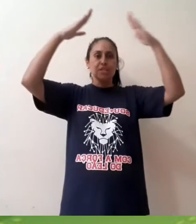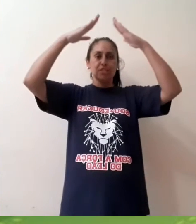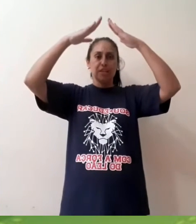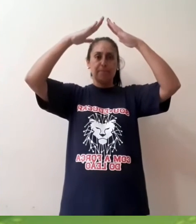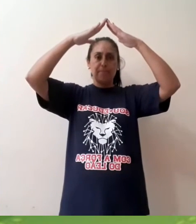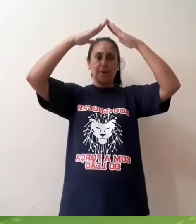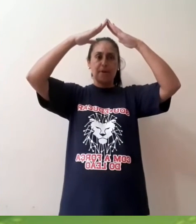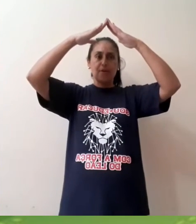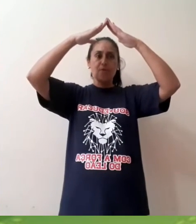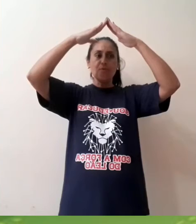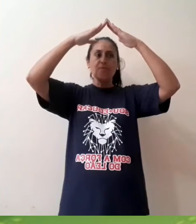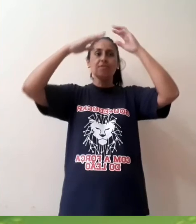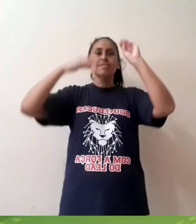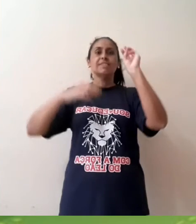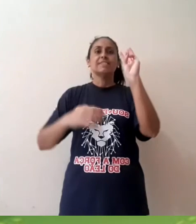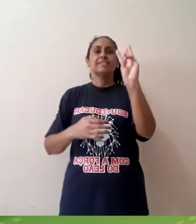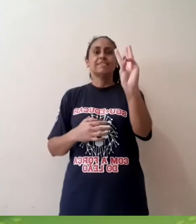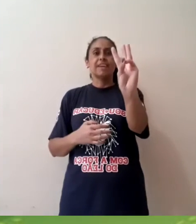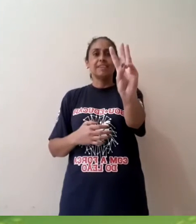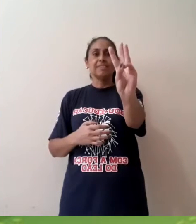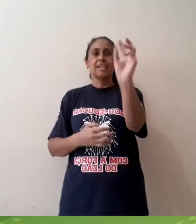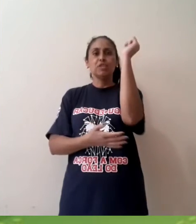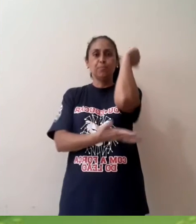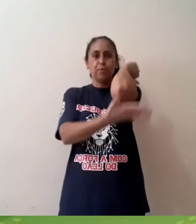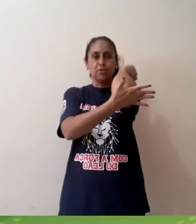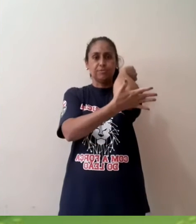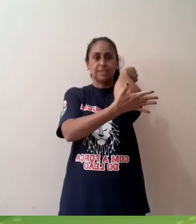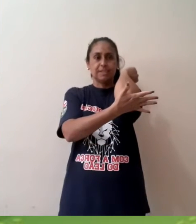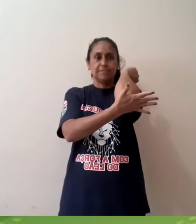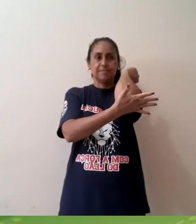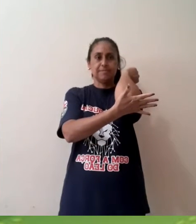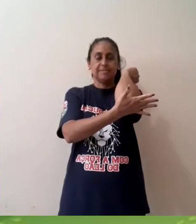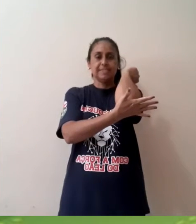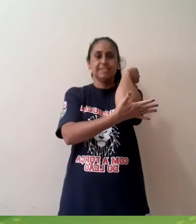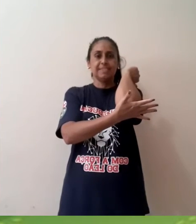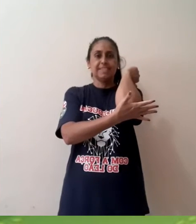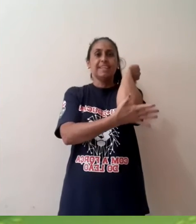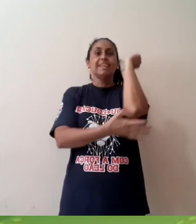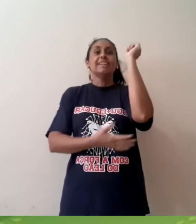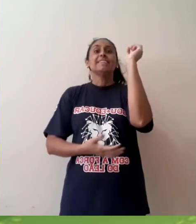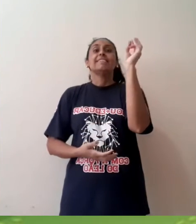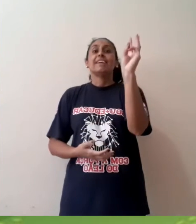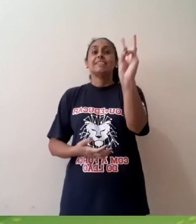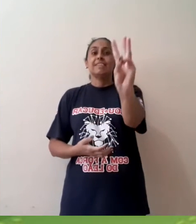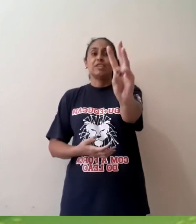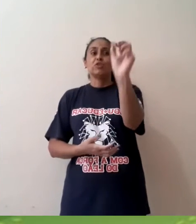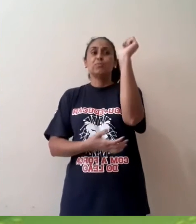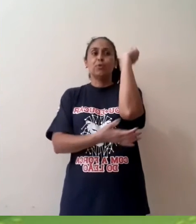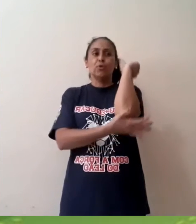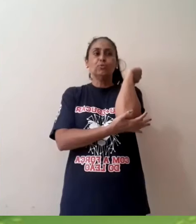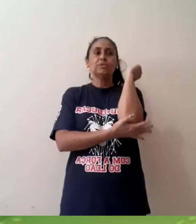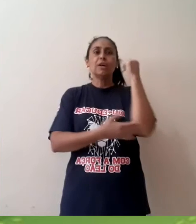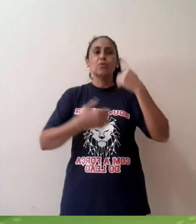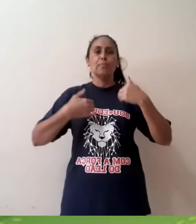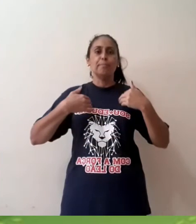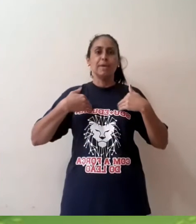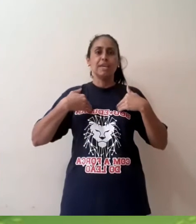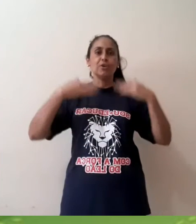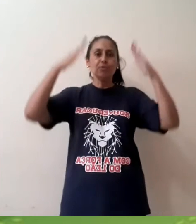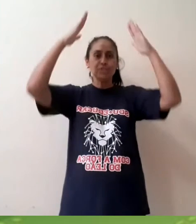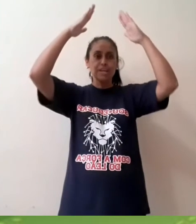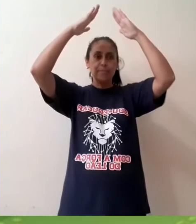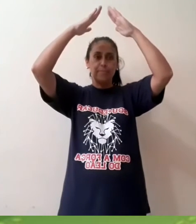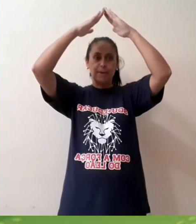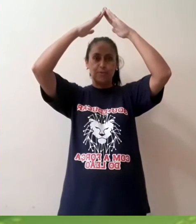chapéu tem três pontas. Tem três pontas, o